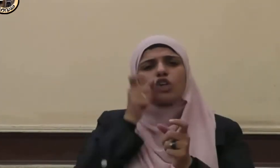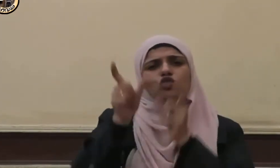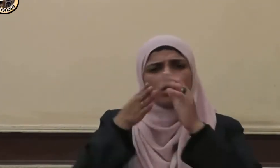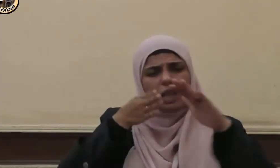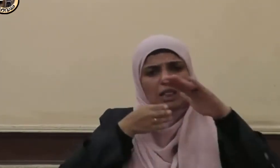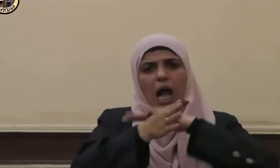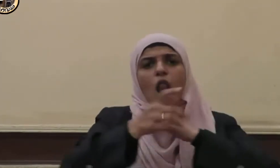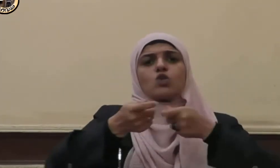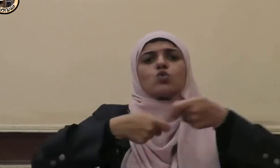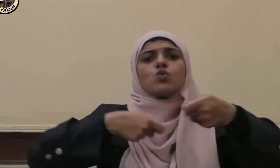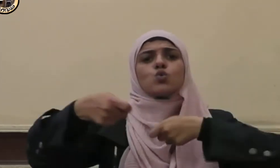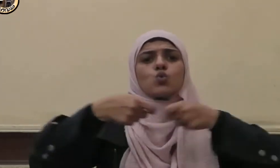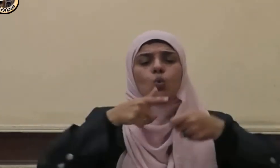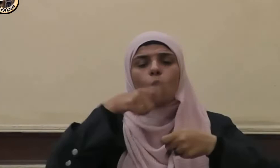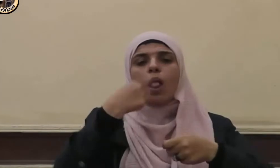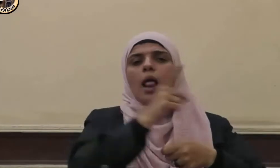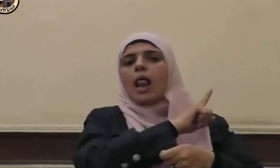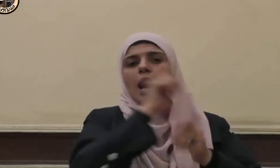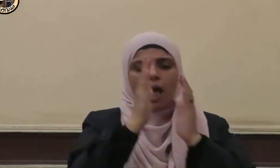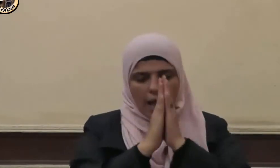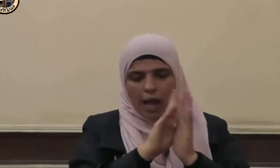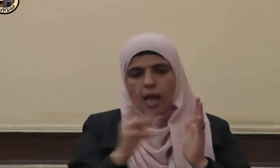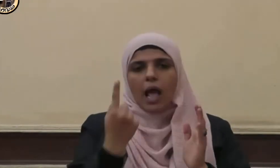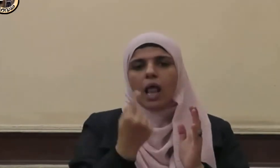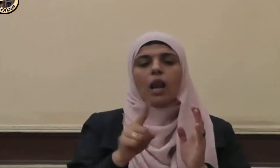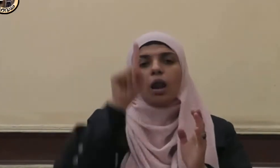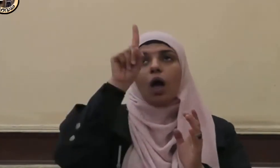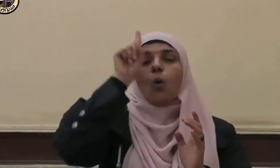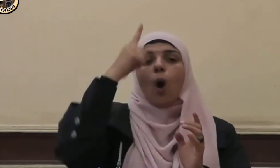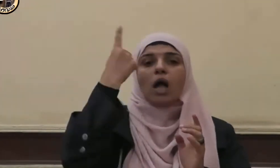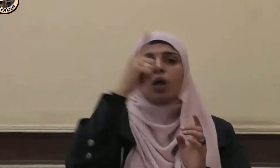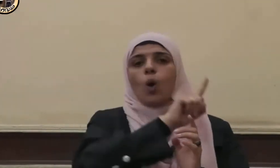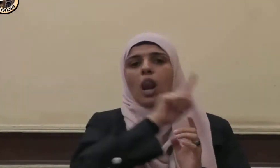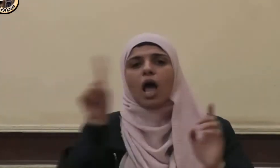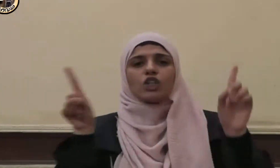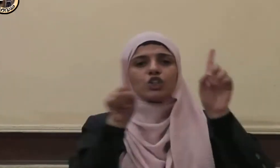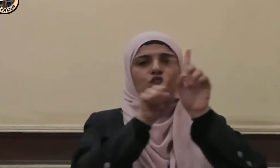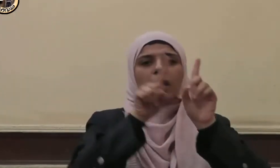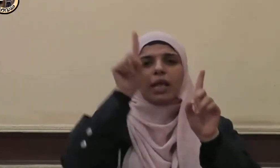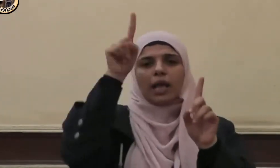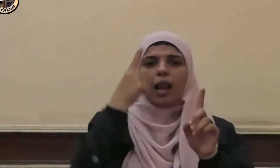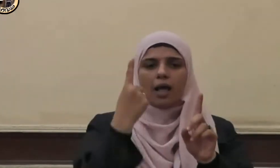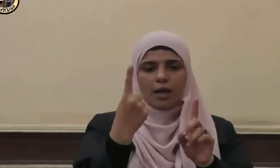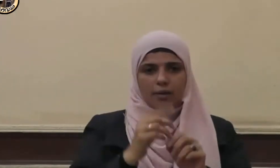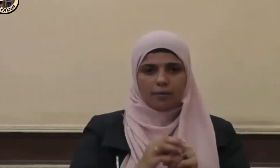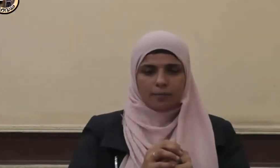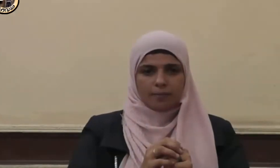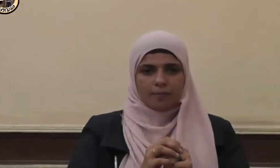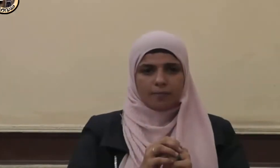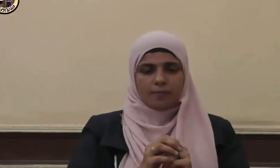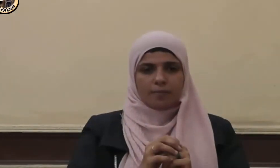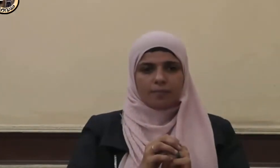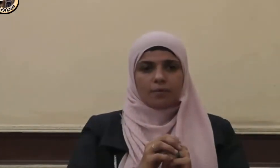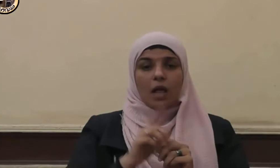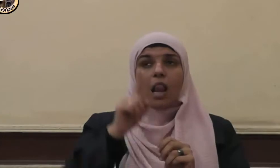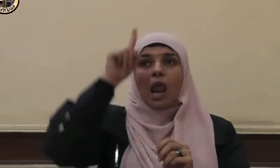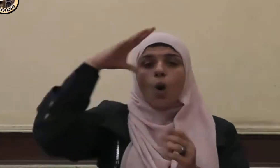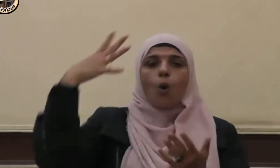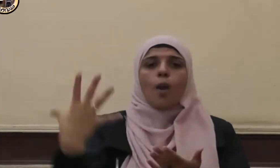السوق لا إله إلا الله وحده لا شريفة كلا له الملك وله